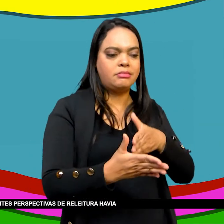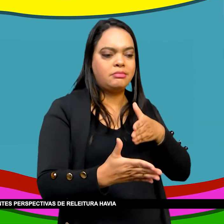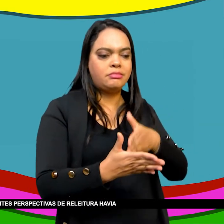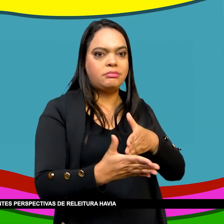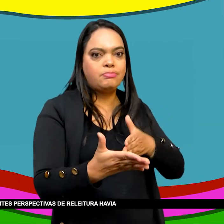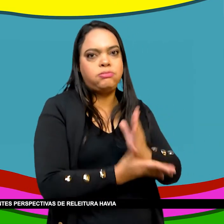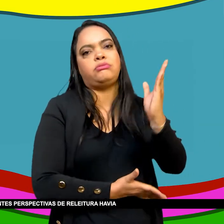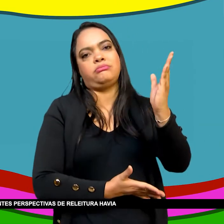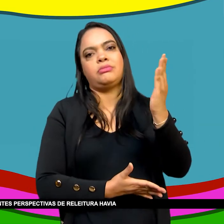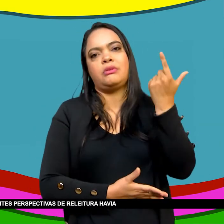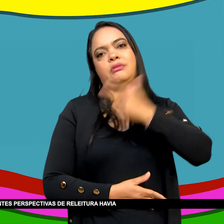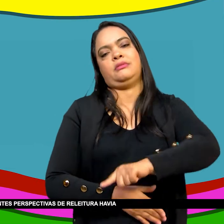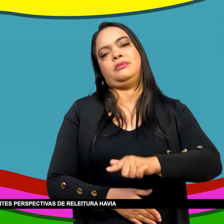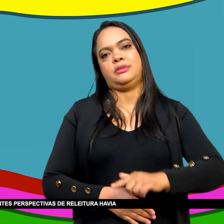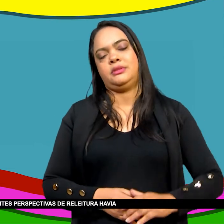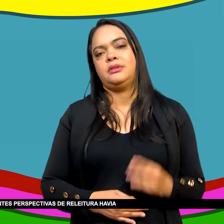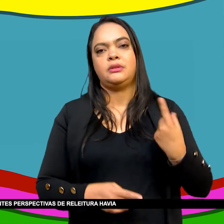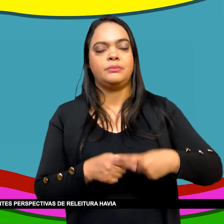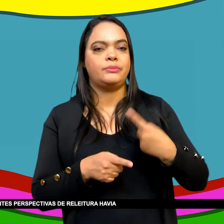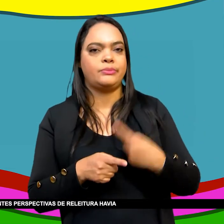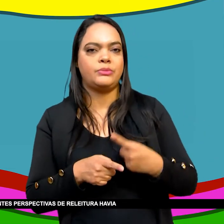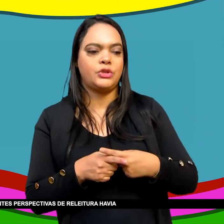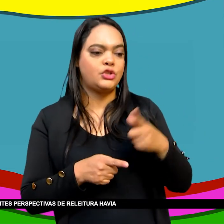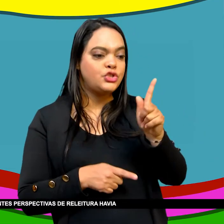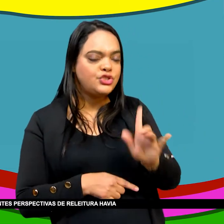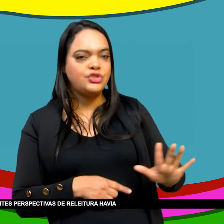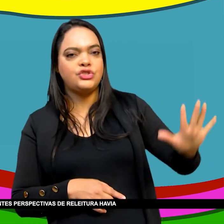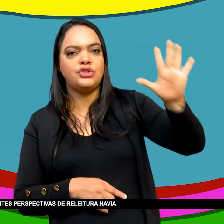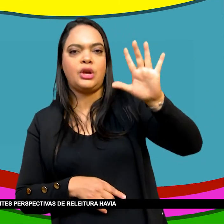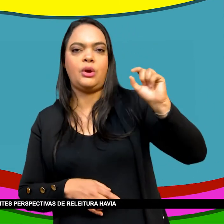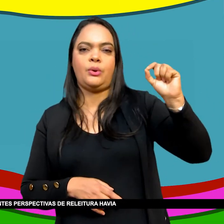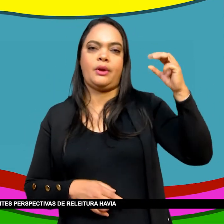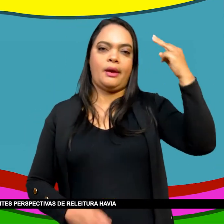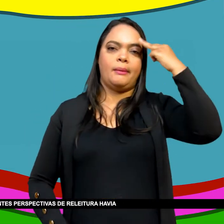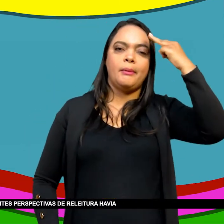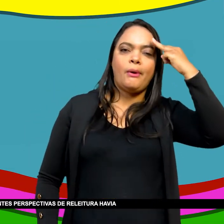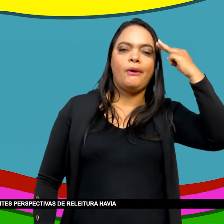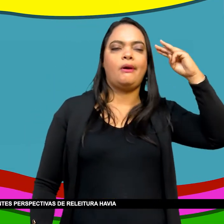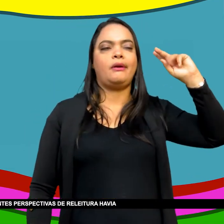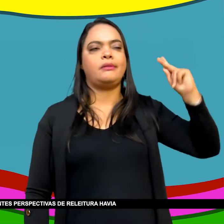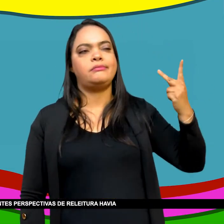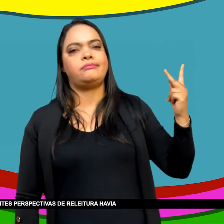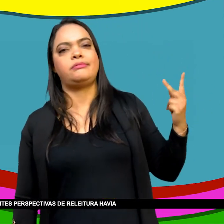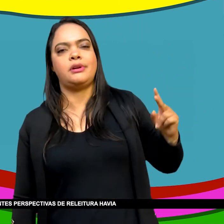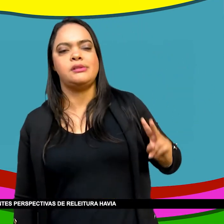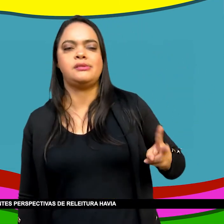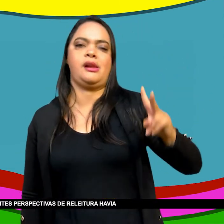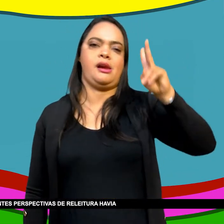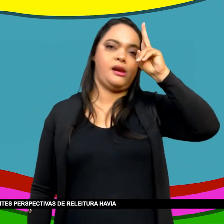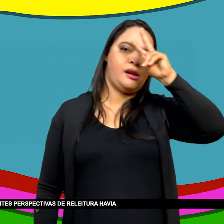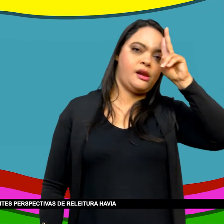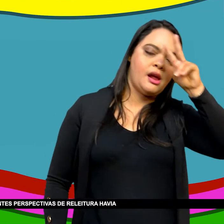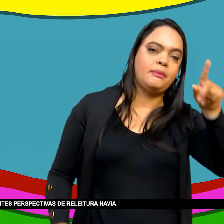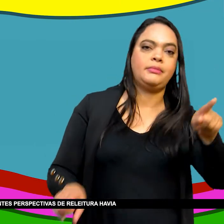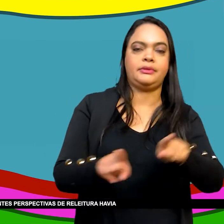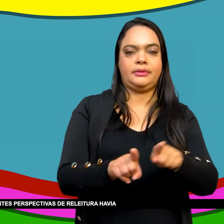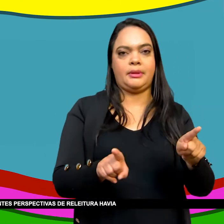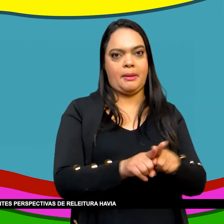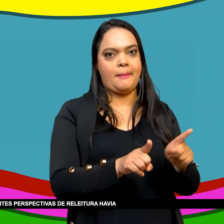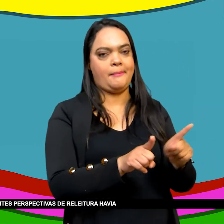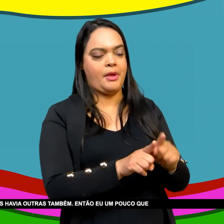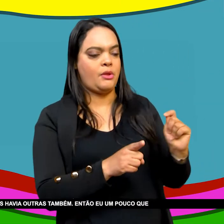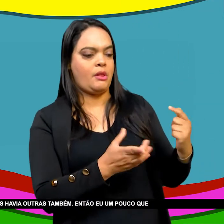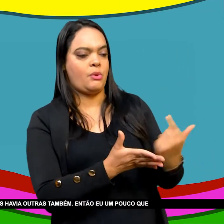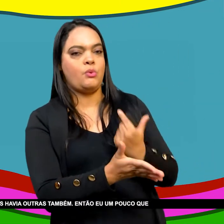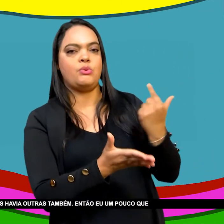Mas Então comecei a ver Que havia Diferentes perspectivas De releitura